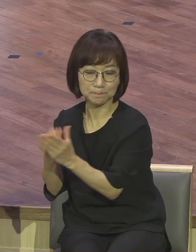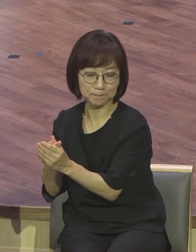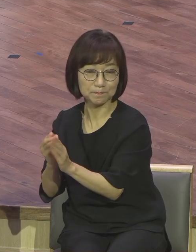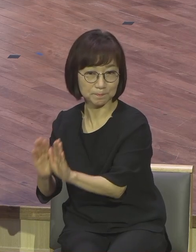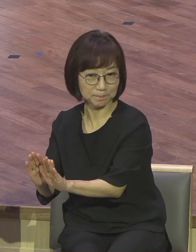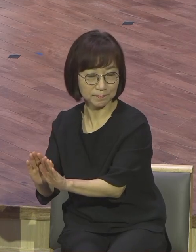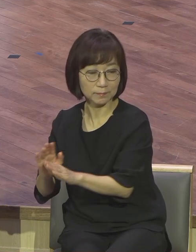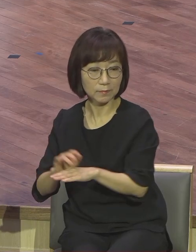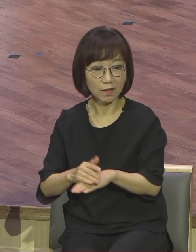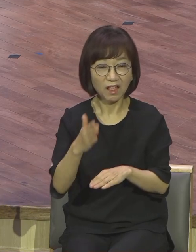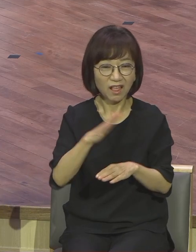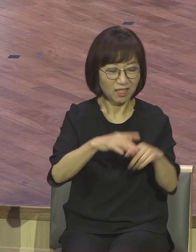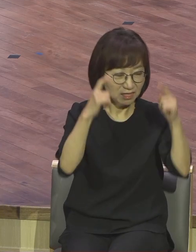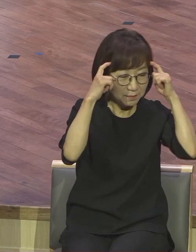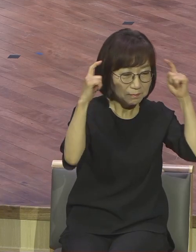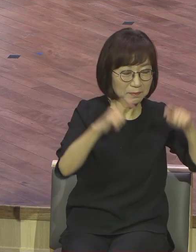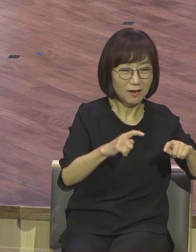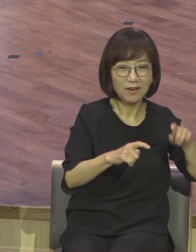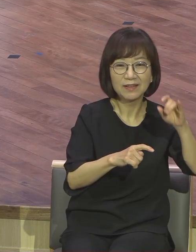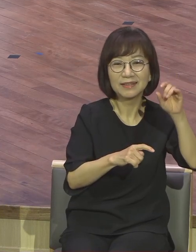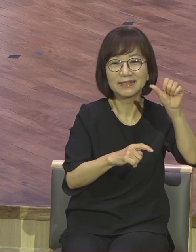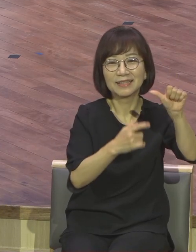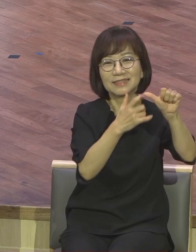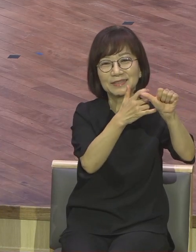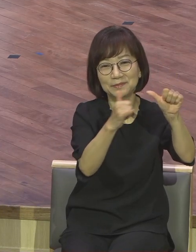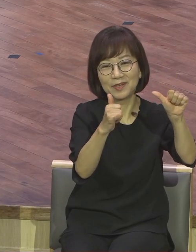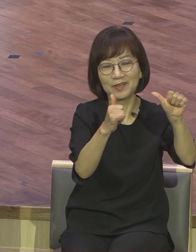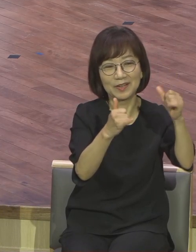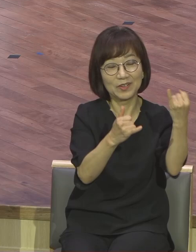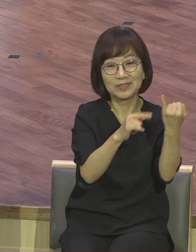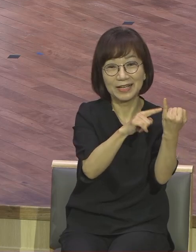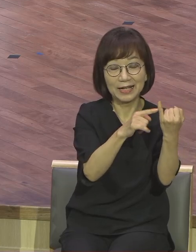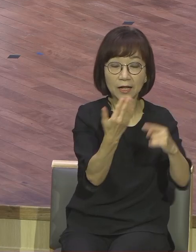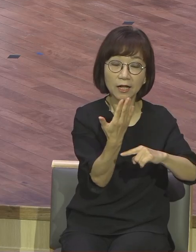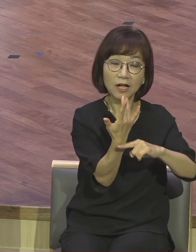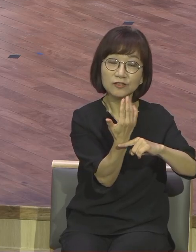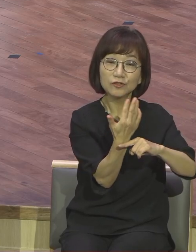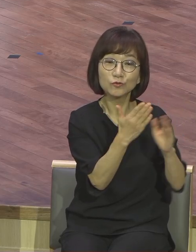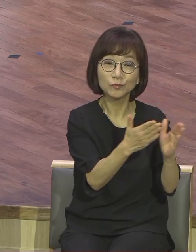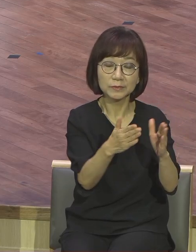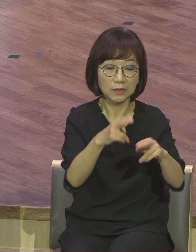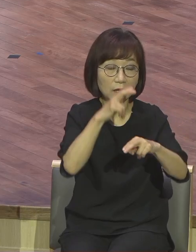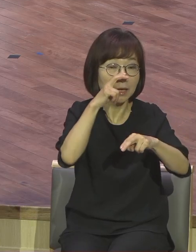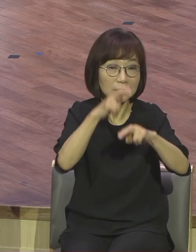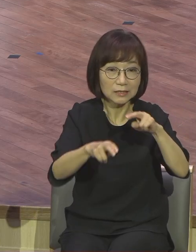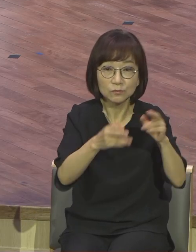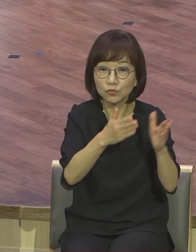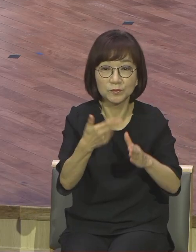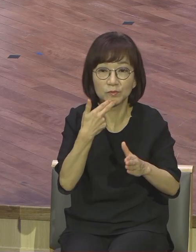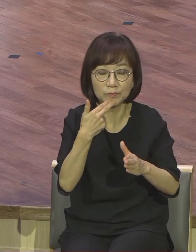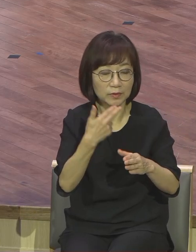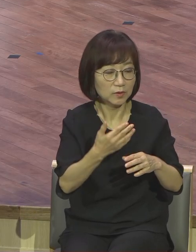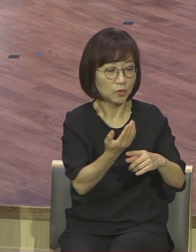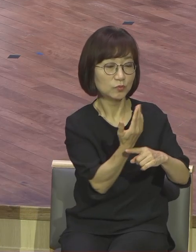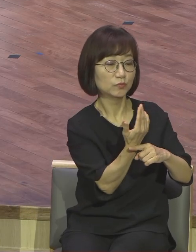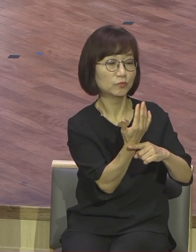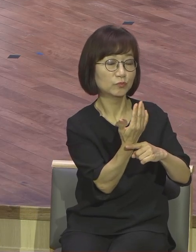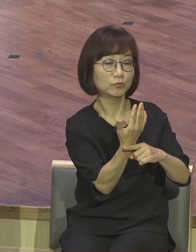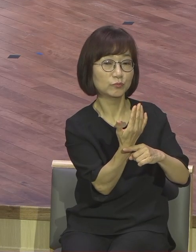그런데 미련한 이 다섯 처녀는 등만 준비했어요. 등에 기름만 준비했다고. 그런데 이걸 기름을 준비했는데